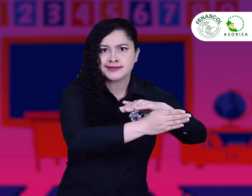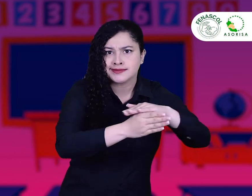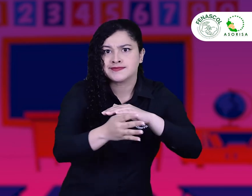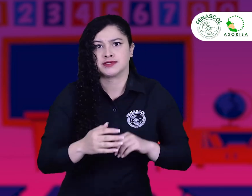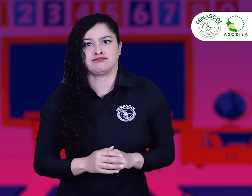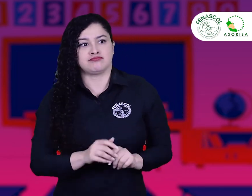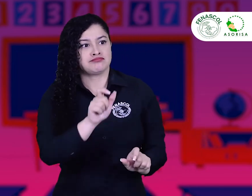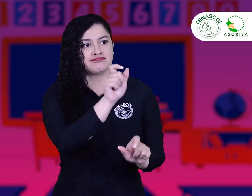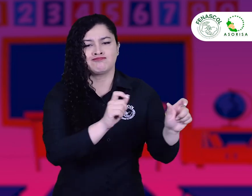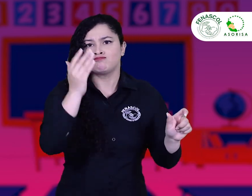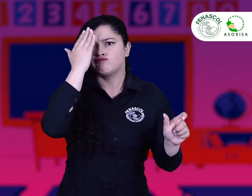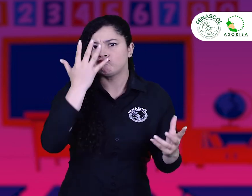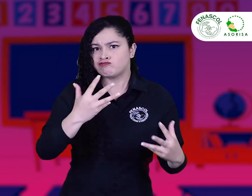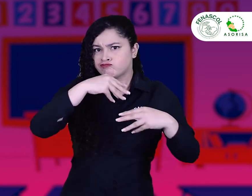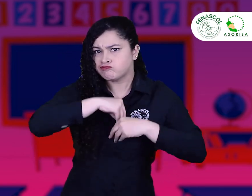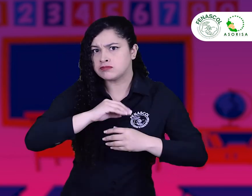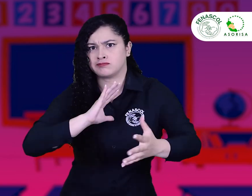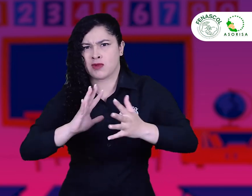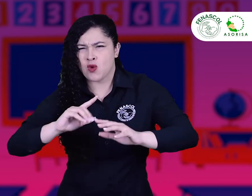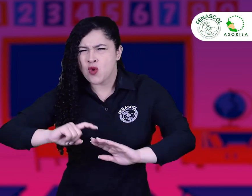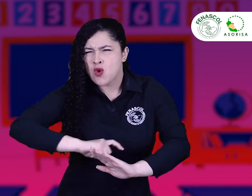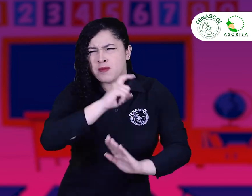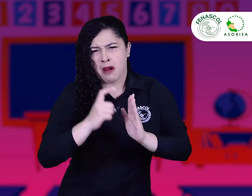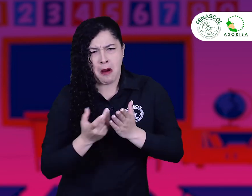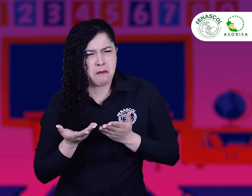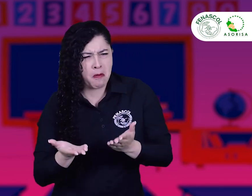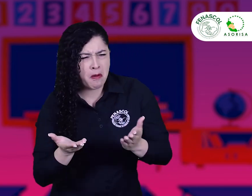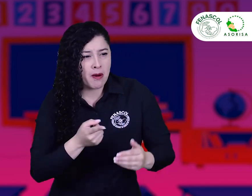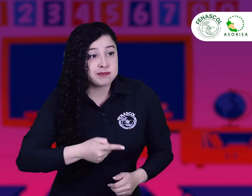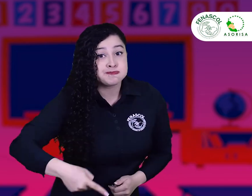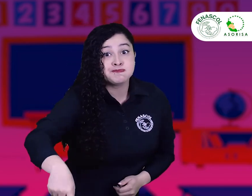colegios, universidades y demás contextos académicos.